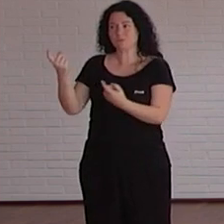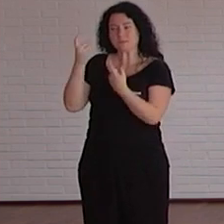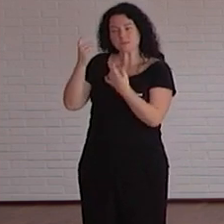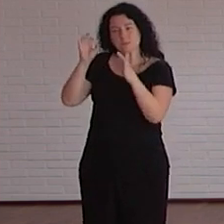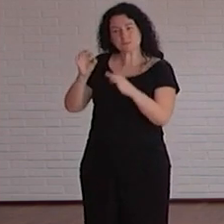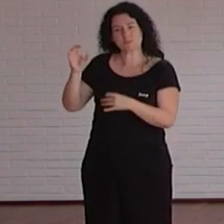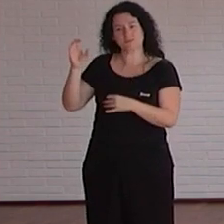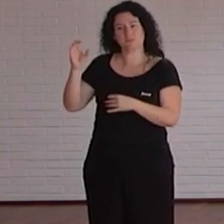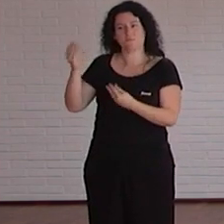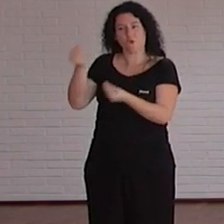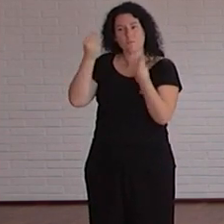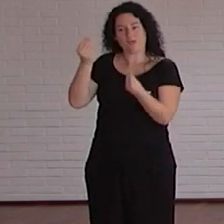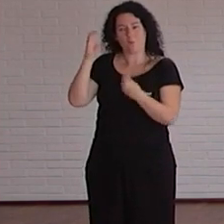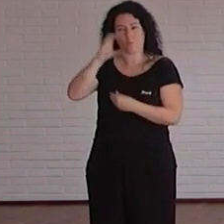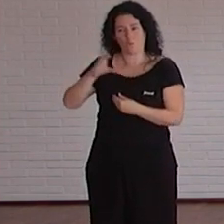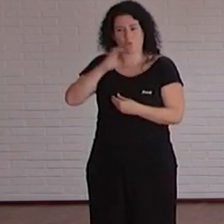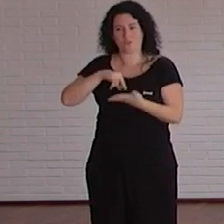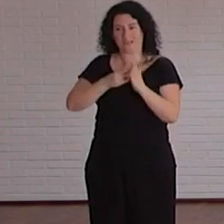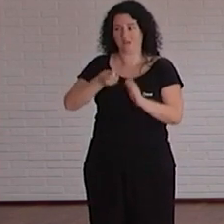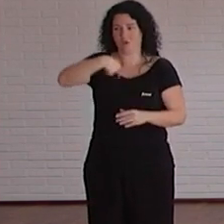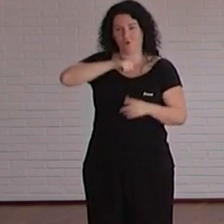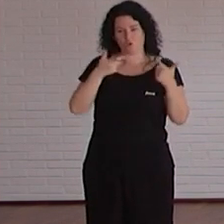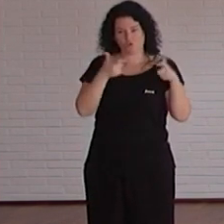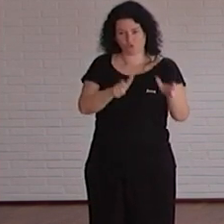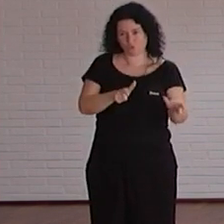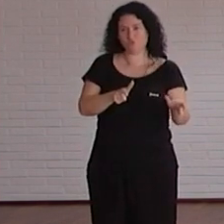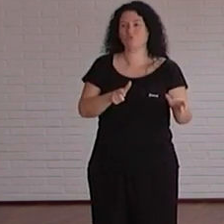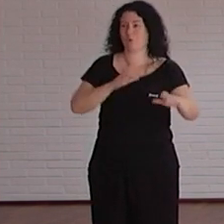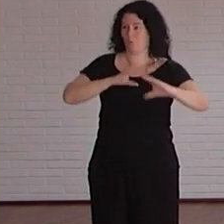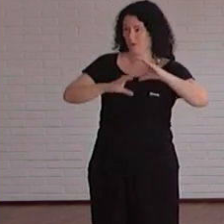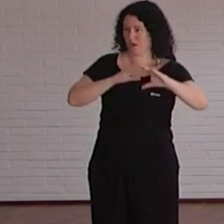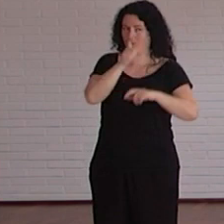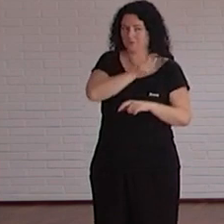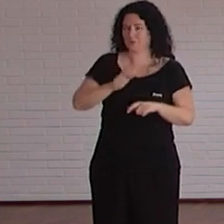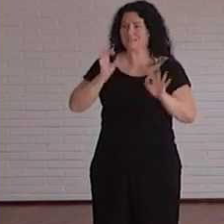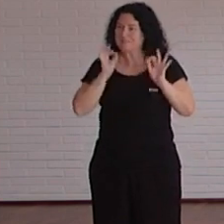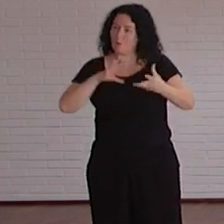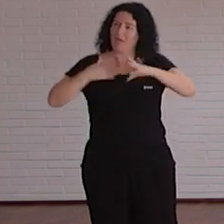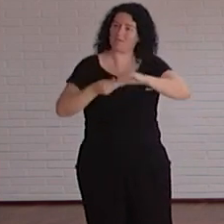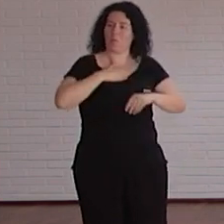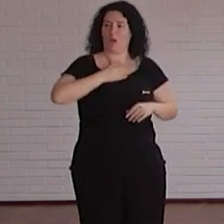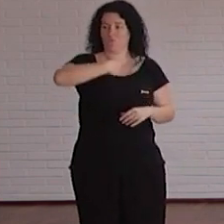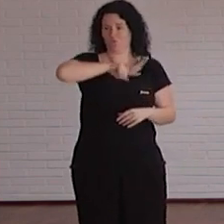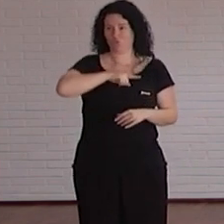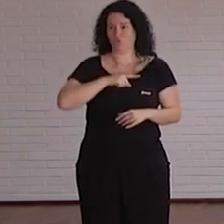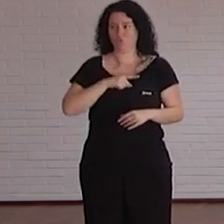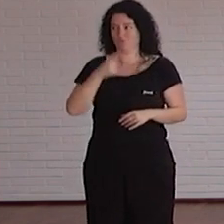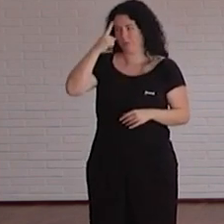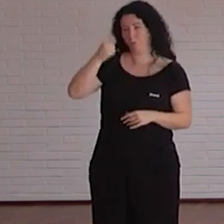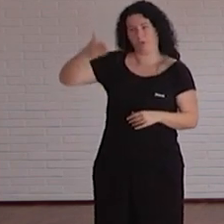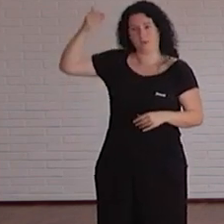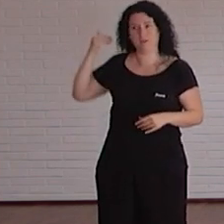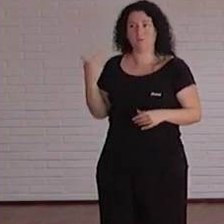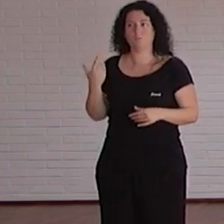para nuestros técnicos y para nuestro personal de la unidad de comunicación porque considerábamos que era muy importante